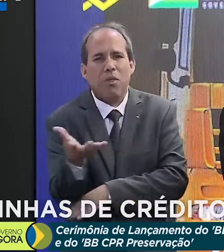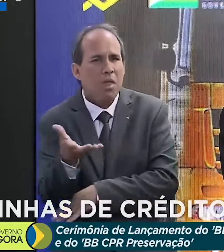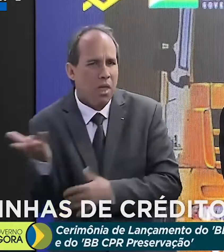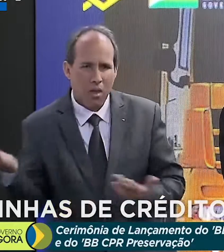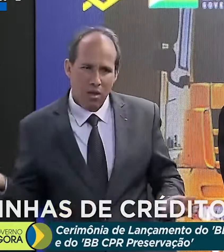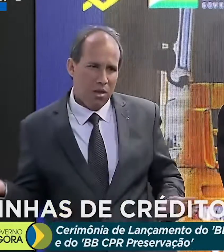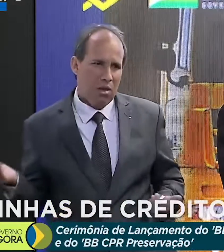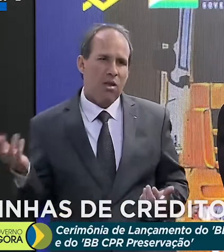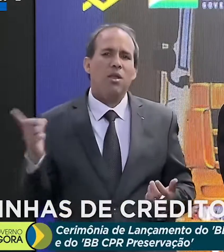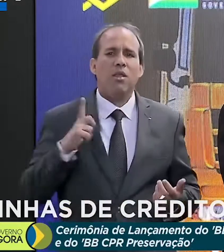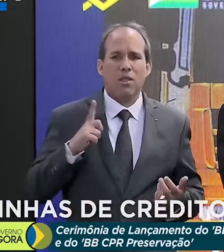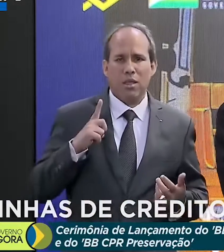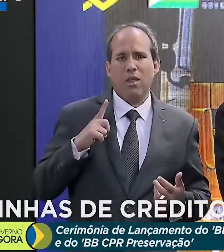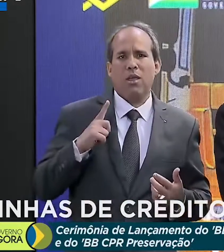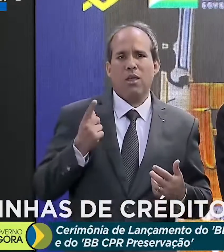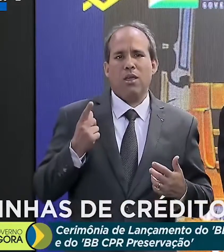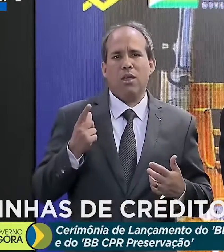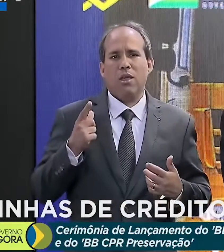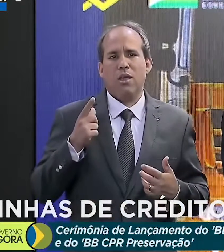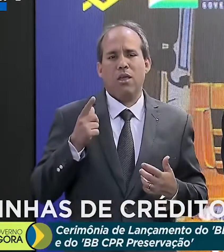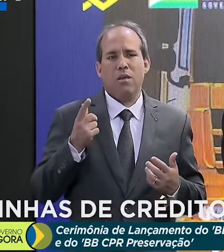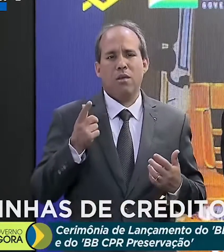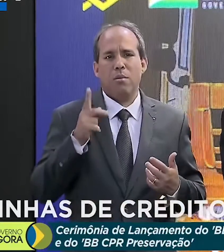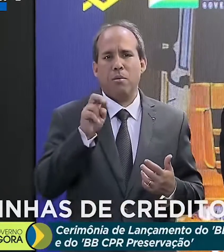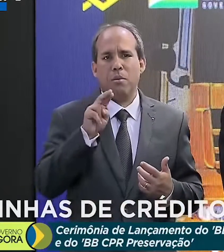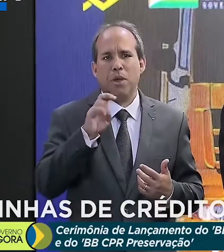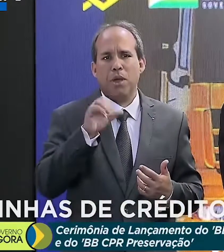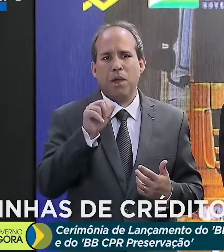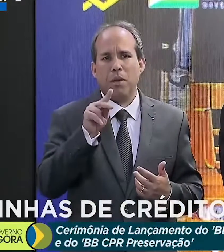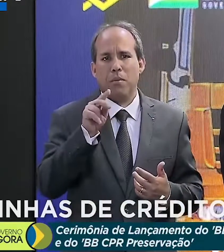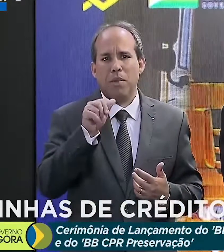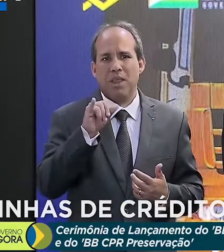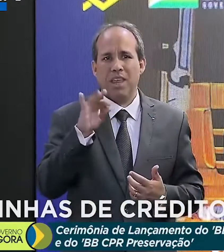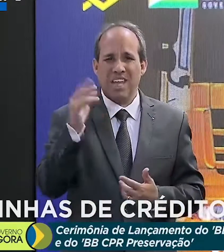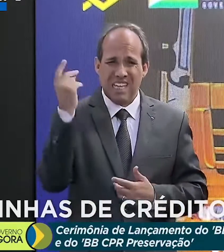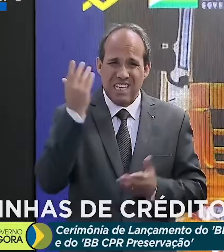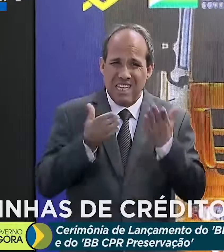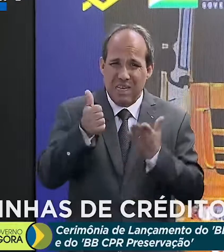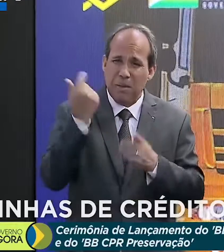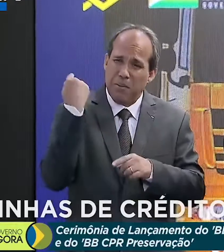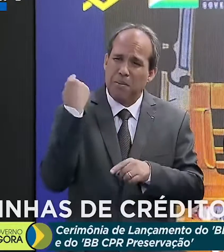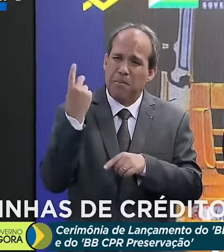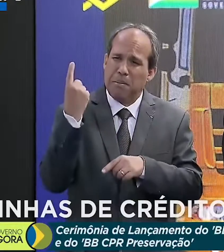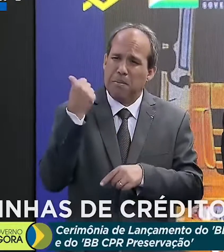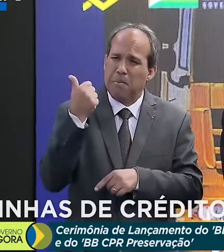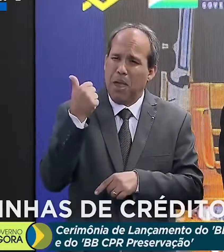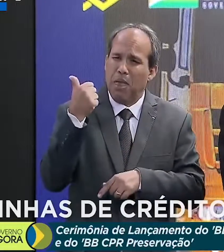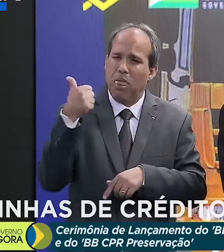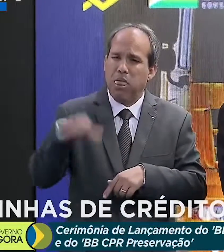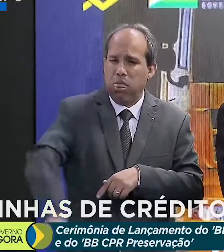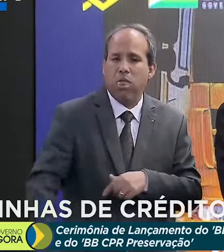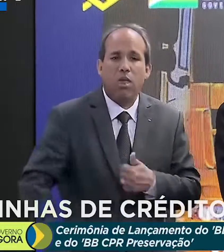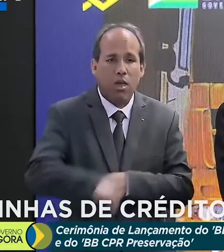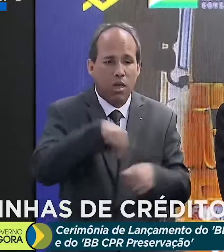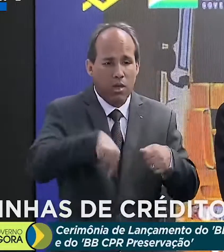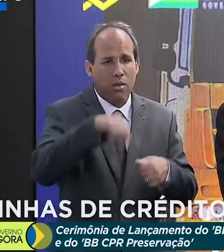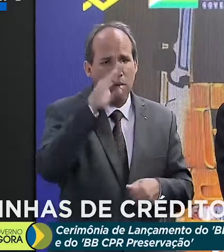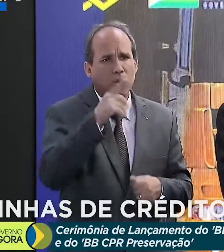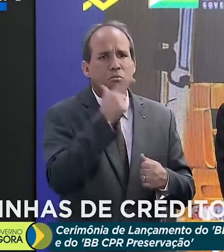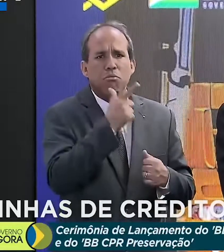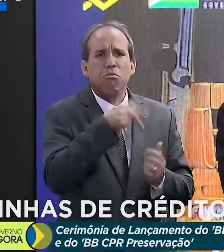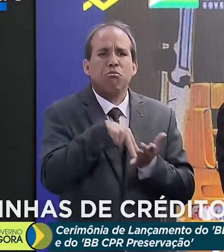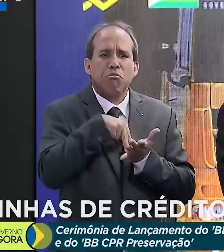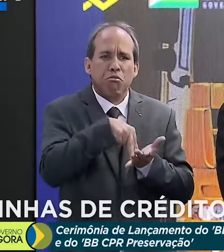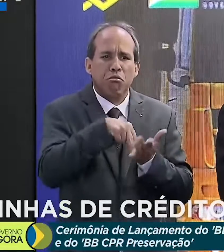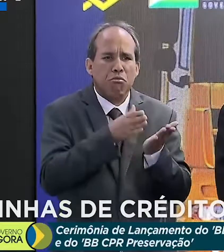apesar de terem rendas per capita bem mais altas há poucos anos atrás. E o Brasil não, o Brasil está cada vez mais firme no caminho da prosperidade.